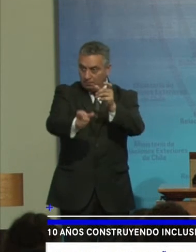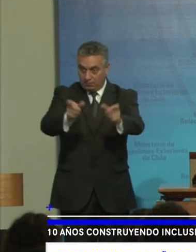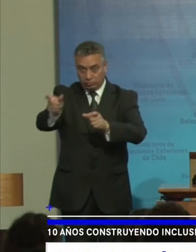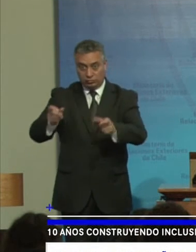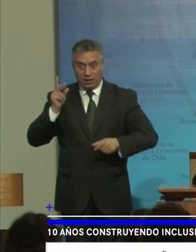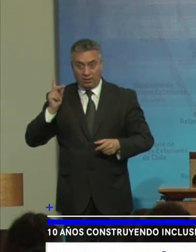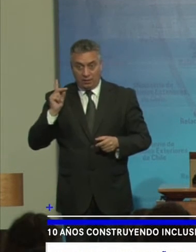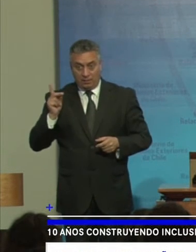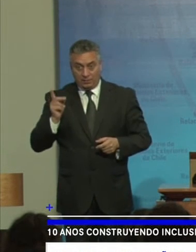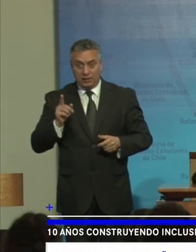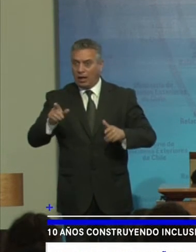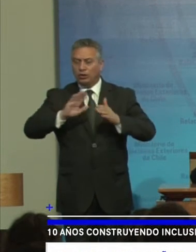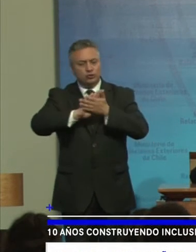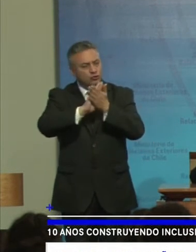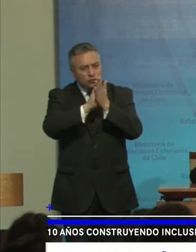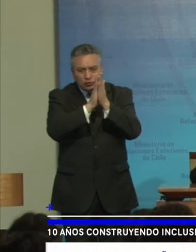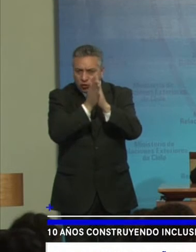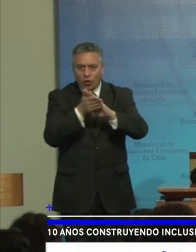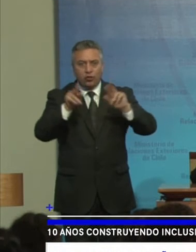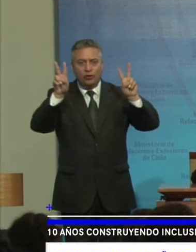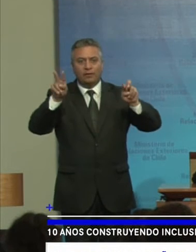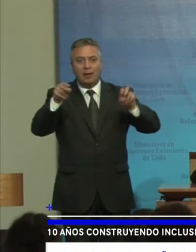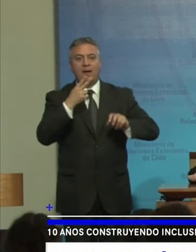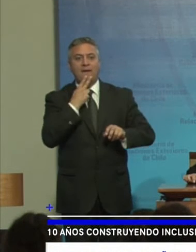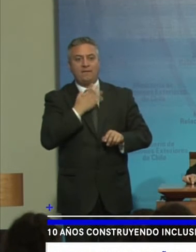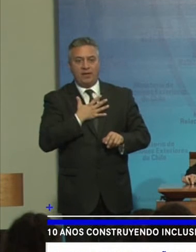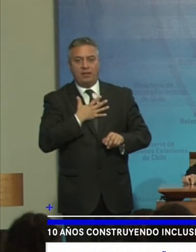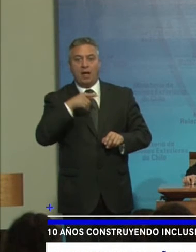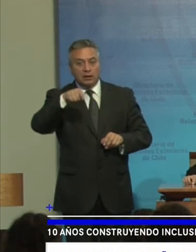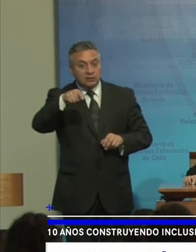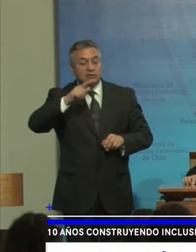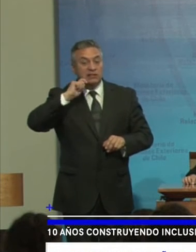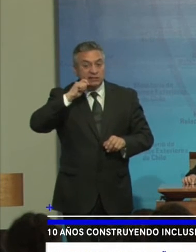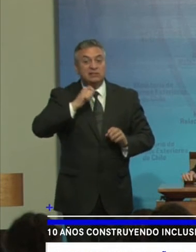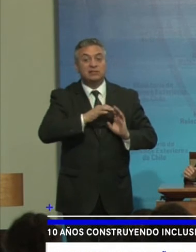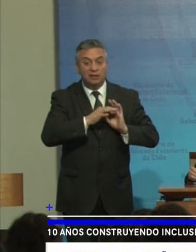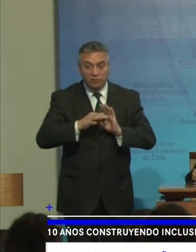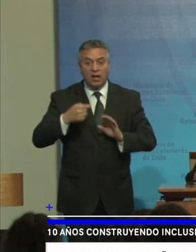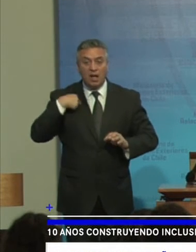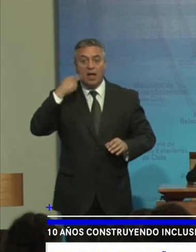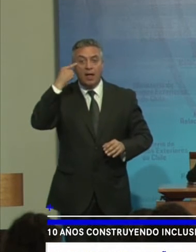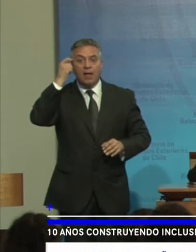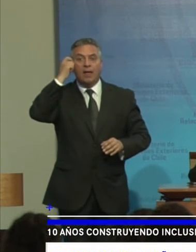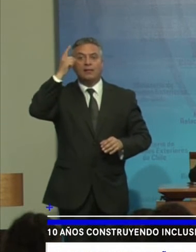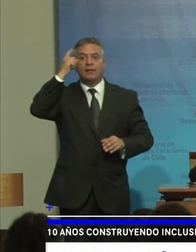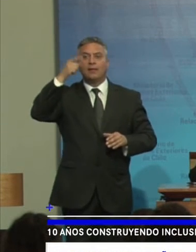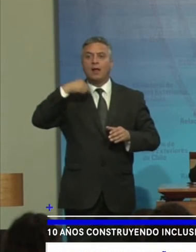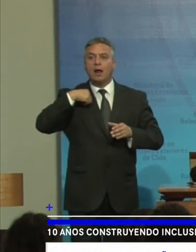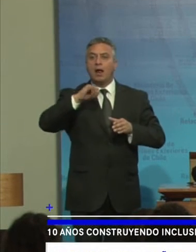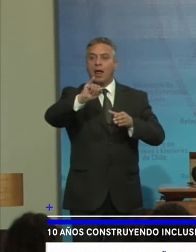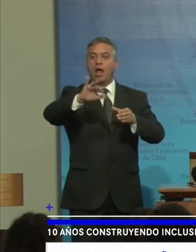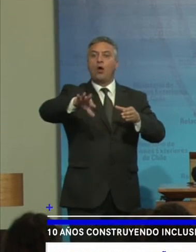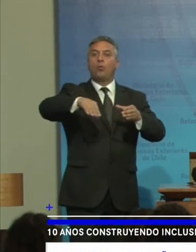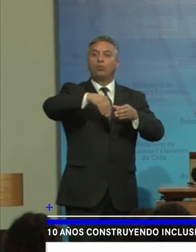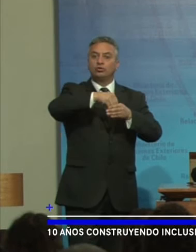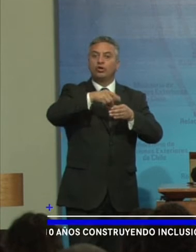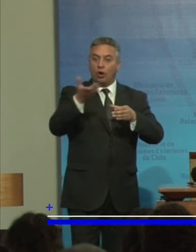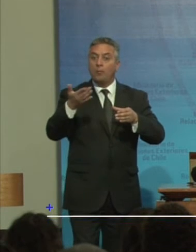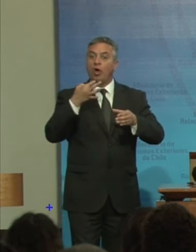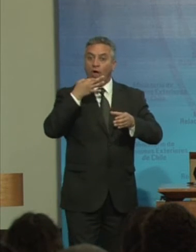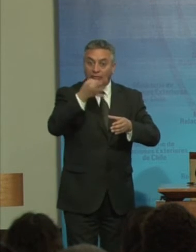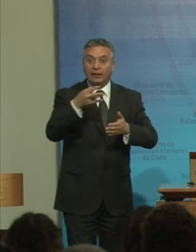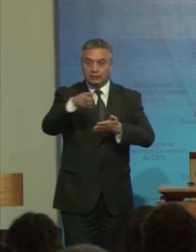En todos los ámbitos De la vida Esto significa Entender El término De inclusión Como lo propone La convención